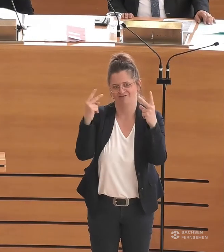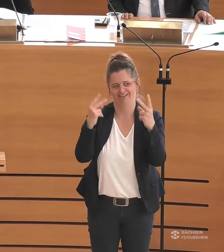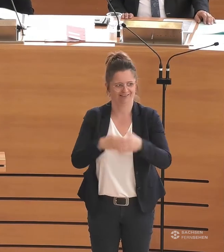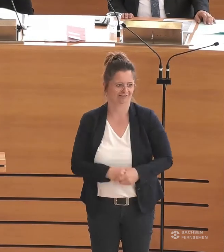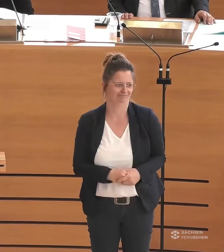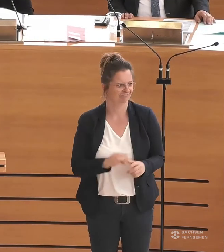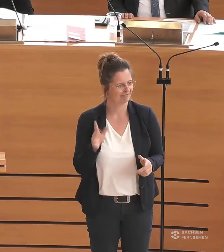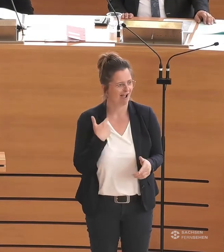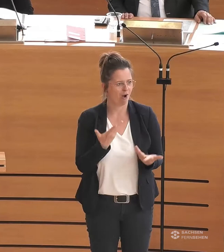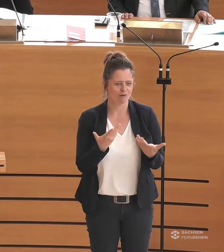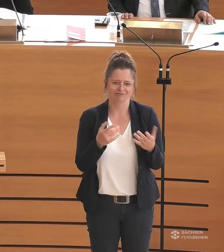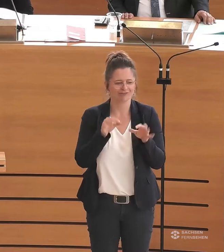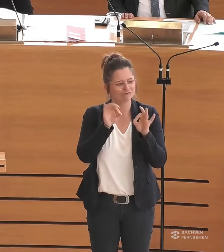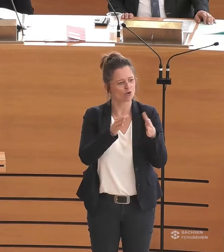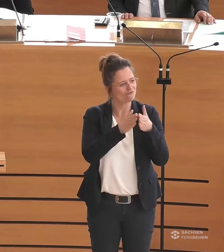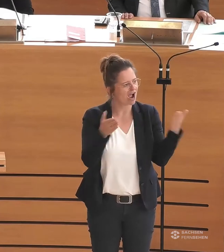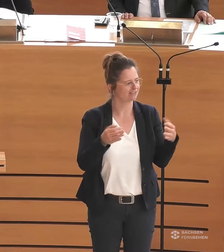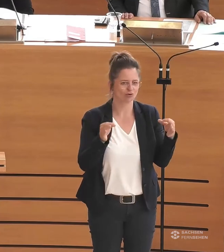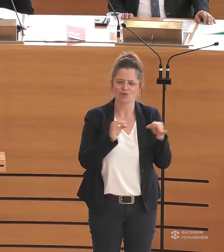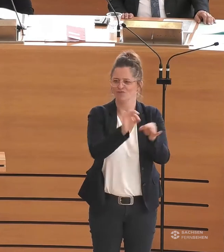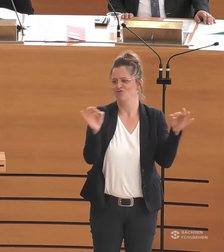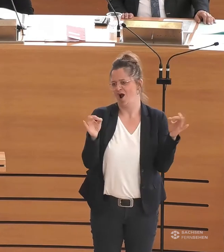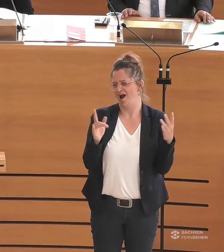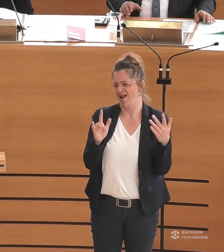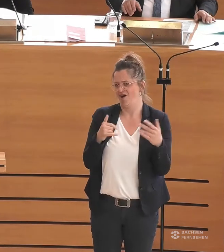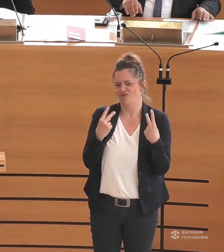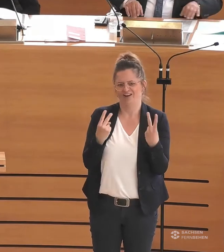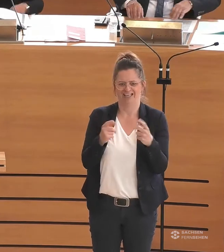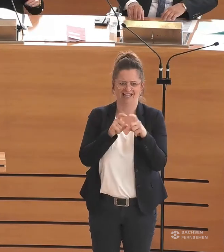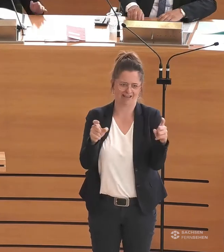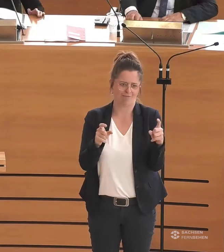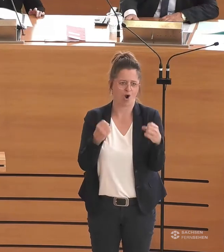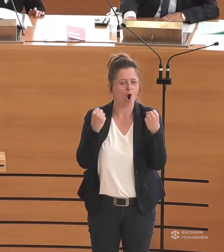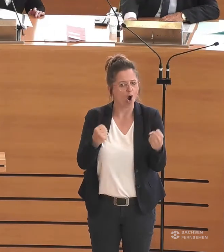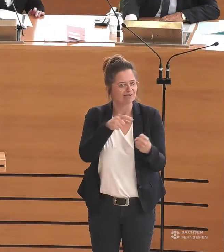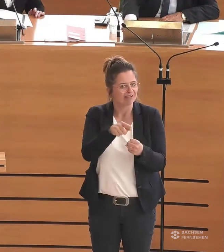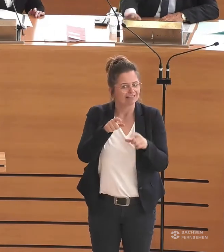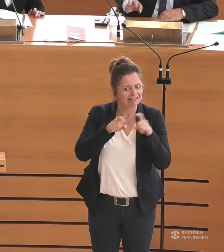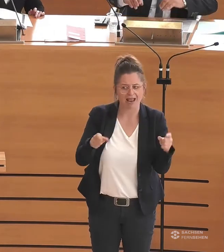fraktionsübergreifend ein gemeinsames Anliegen ist. Und ich hoffe, dass wir auch so dafür weiterkämpfen. Dankeschön.